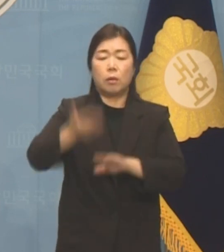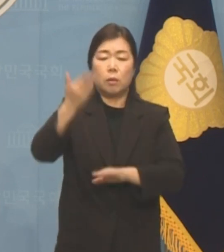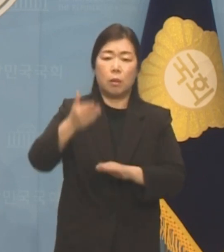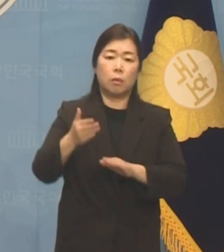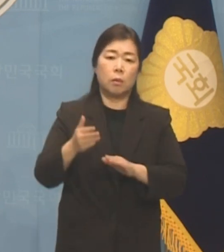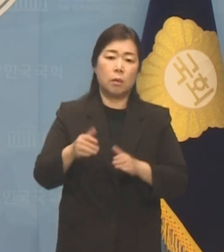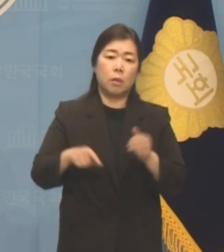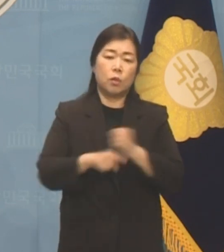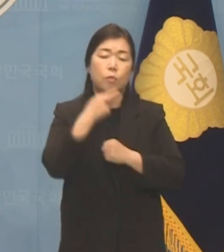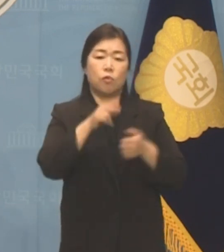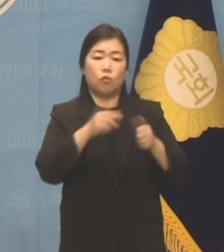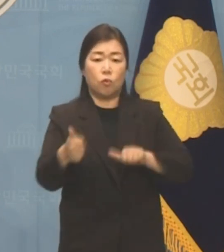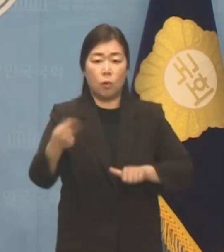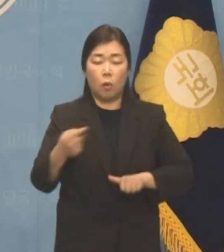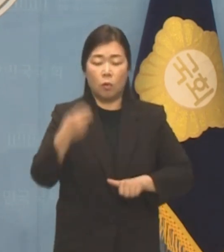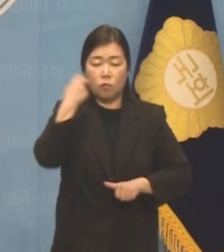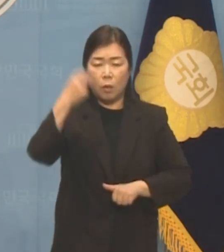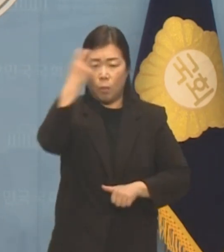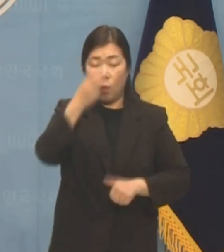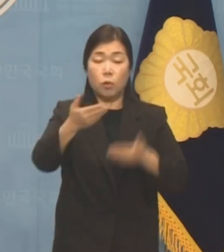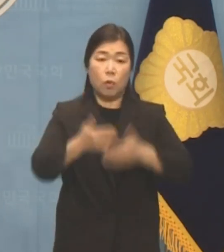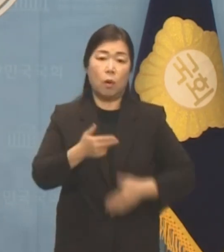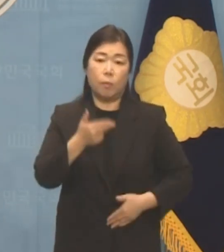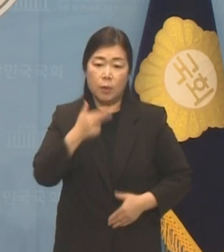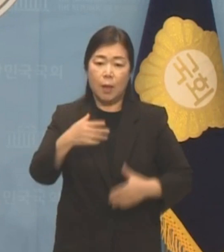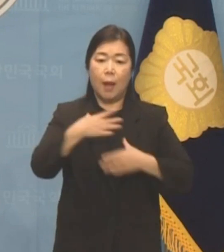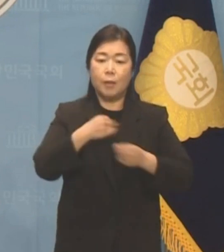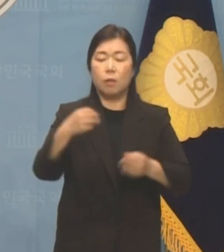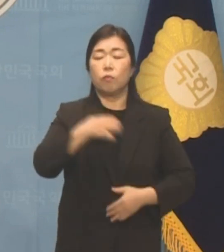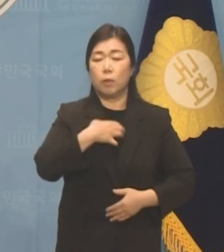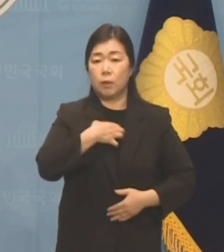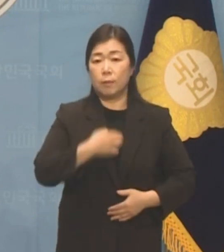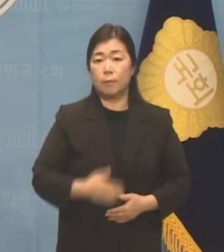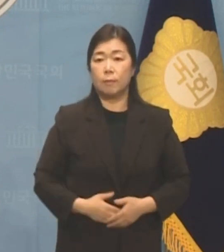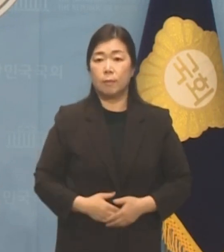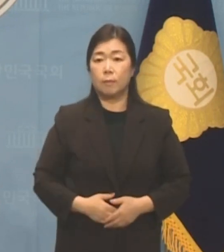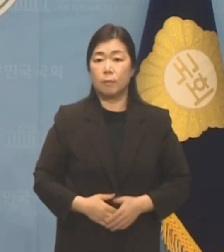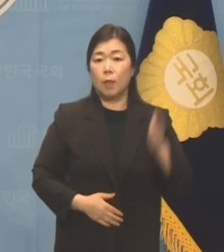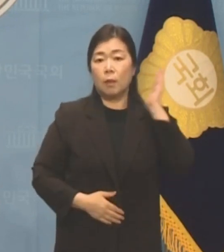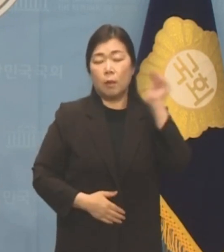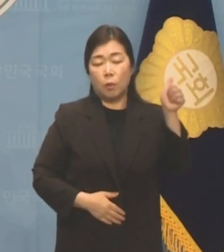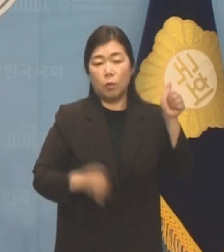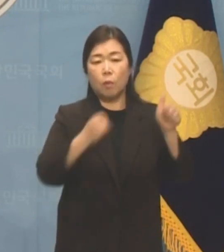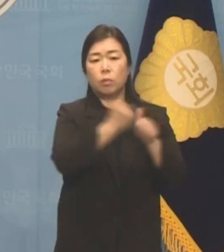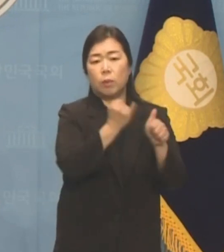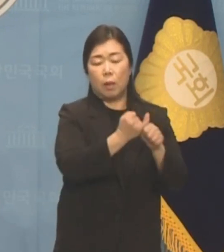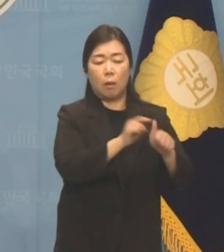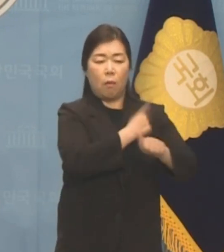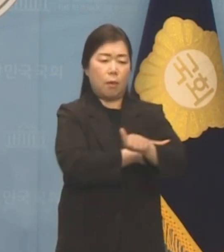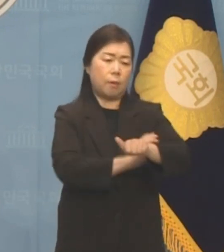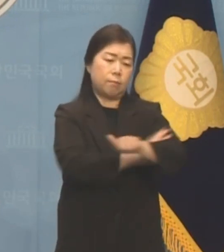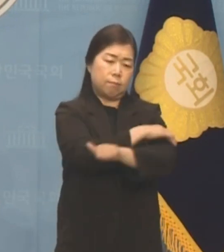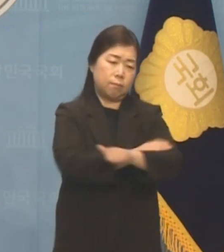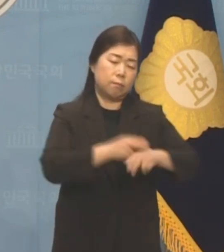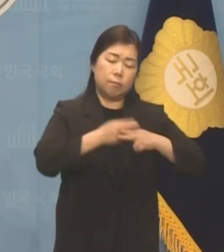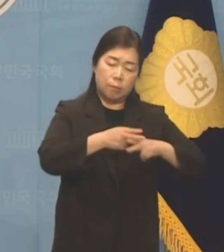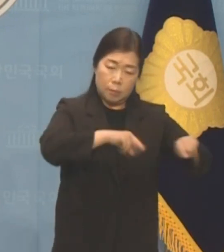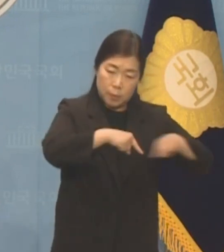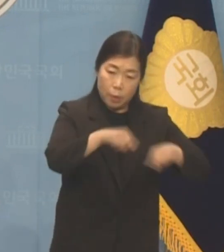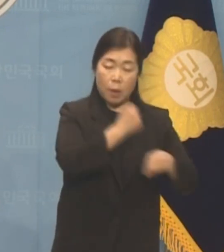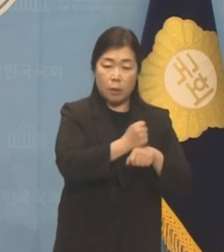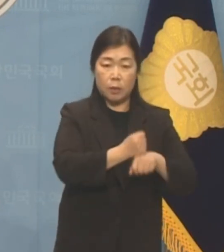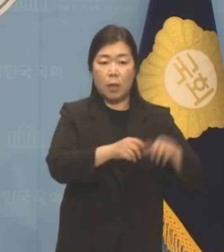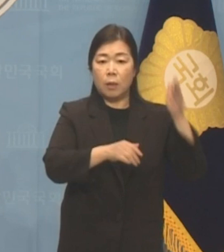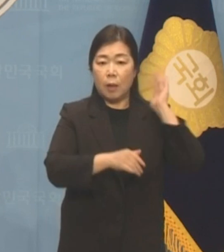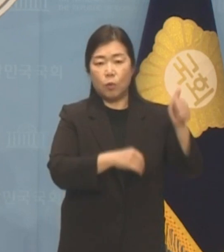죽음을 당해도 아무도 보호해 주지 않는 안전 위기, 대통령과 영부인이 권력을 마음대로 사유화하고 있는